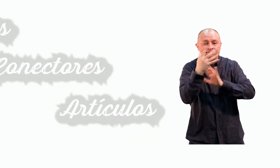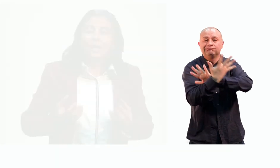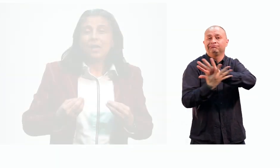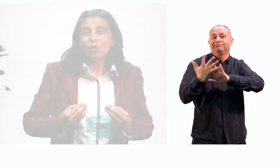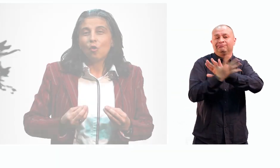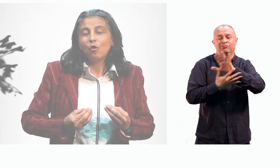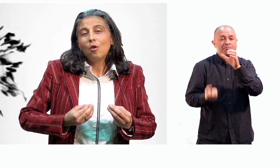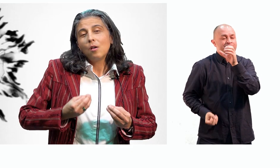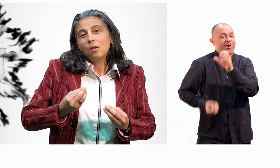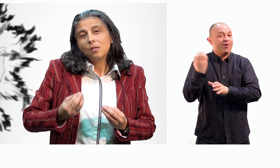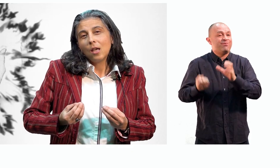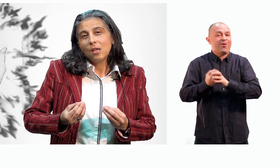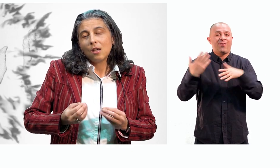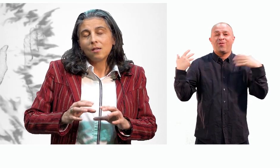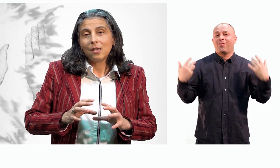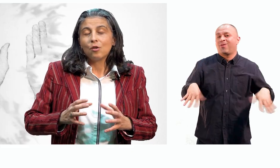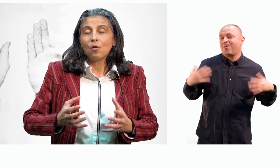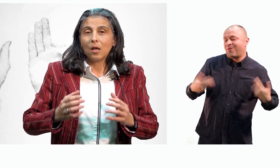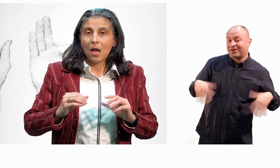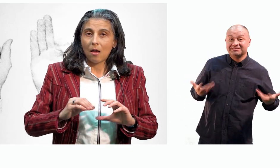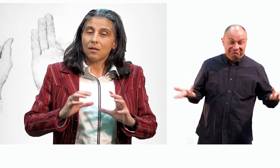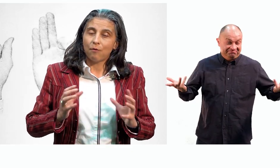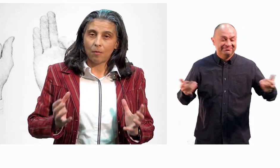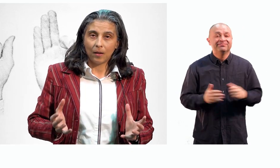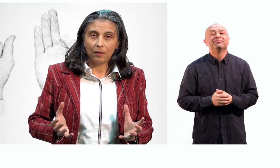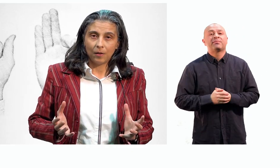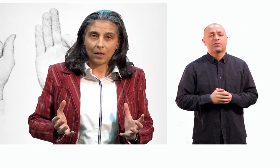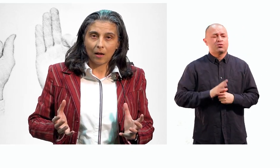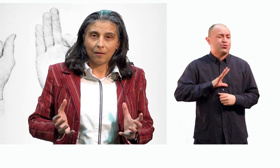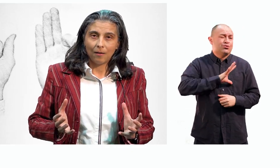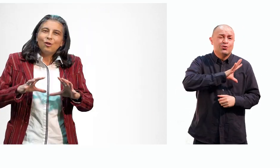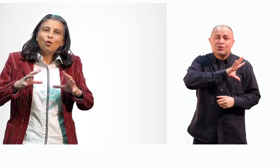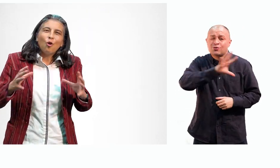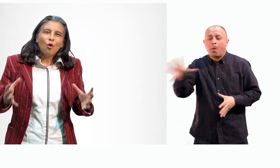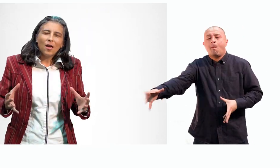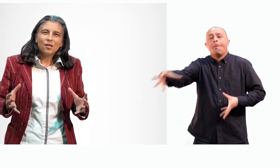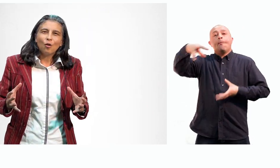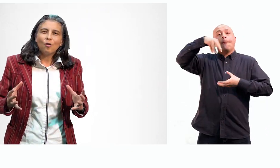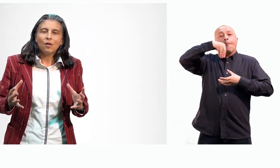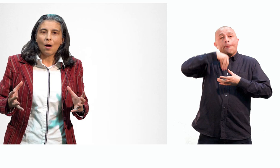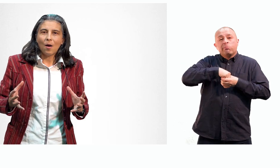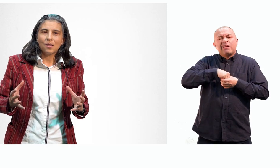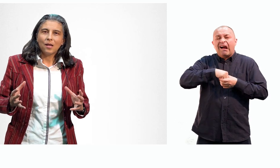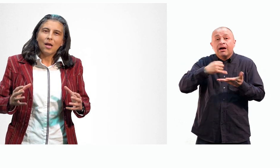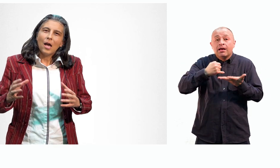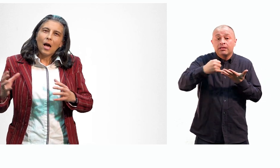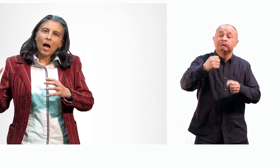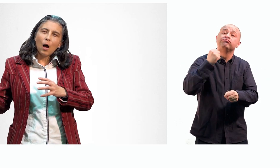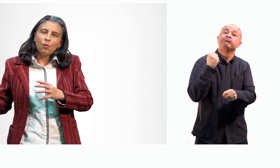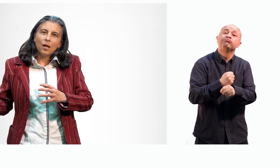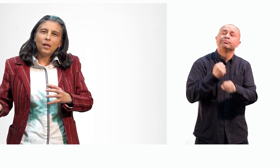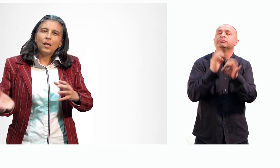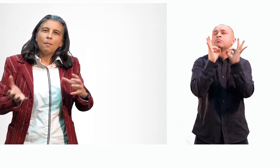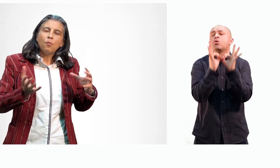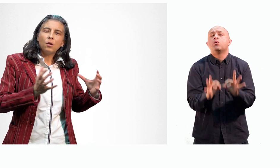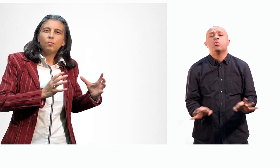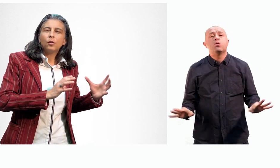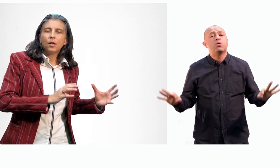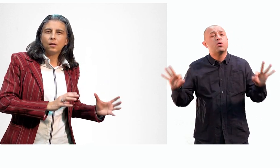que son señas que son creadas de forma artificial. Todo esto da base a una línea muy importante